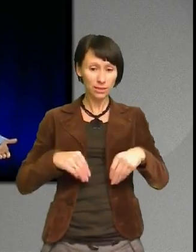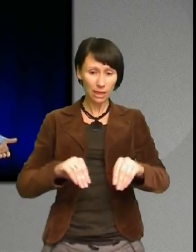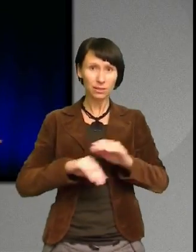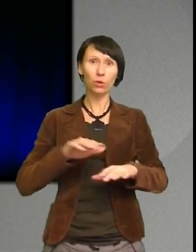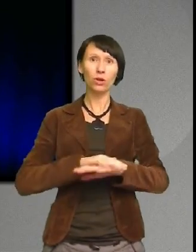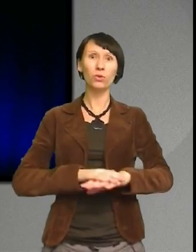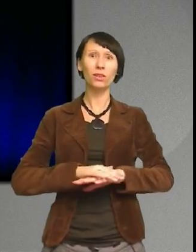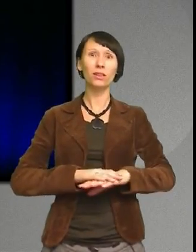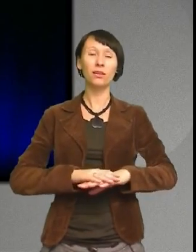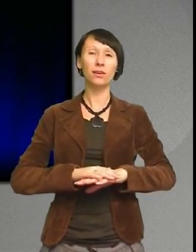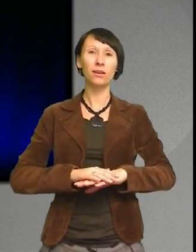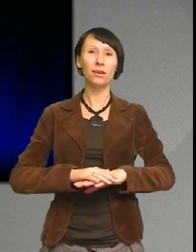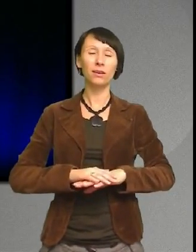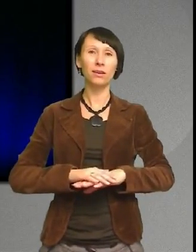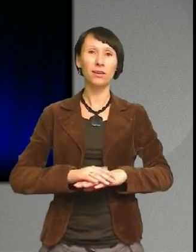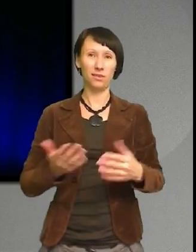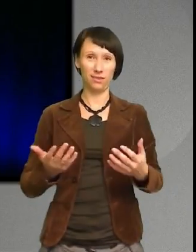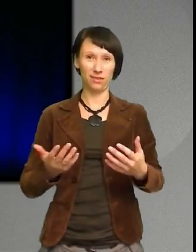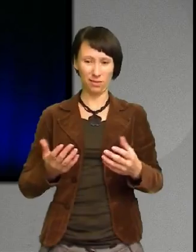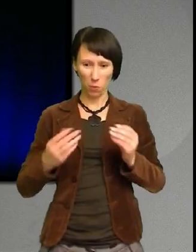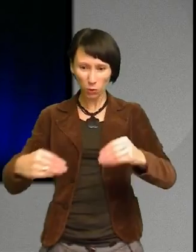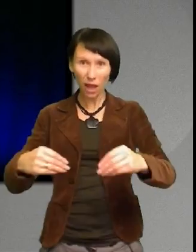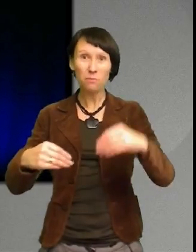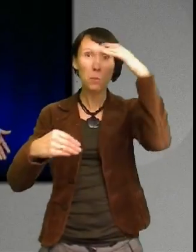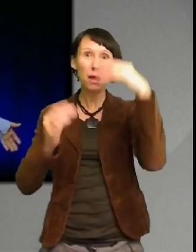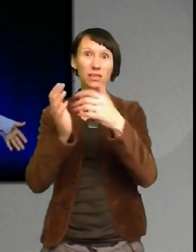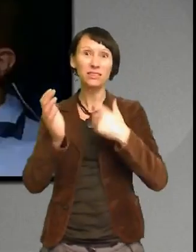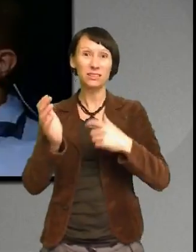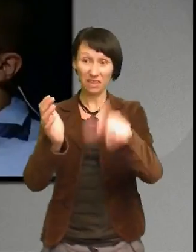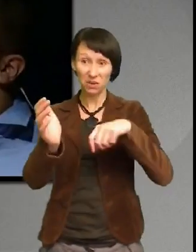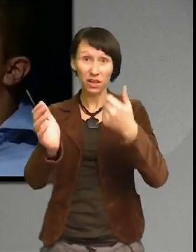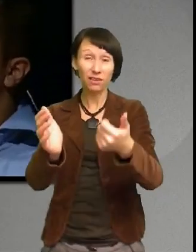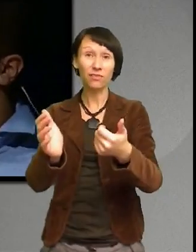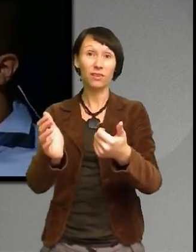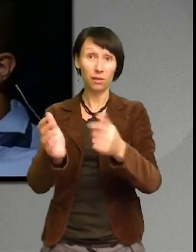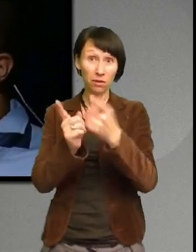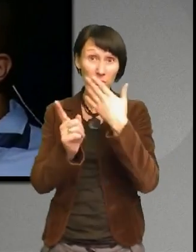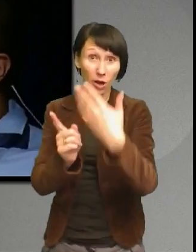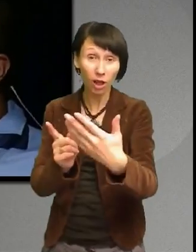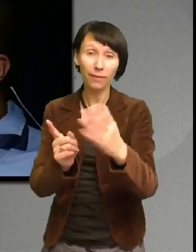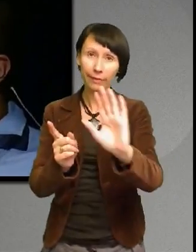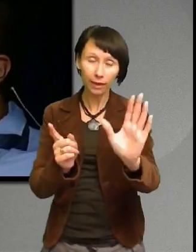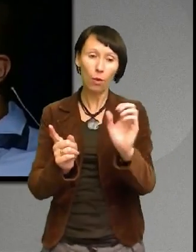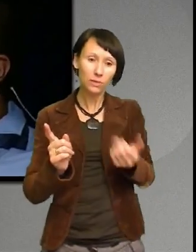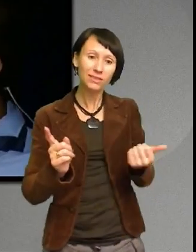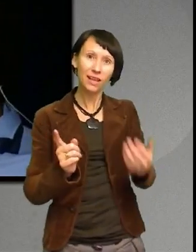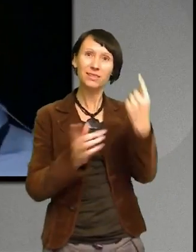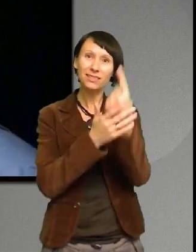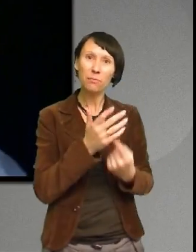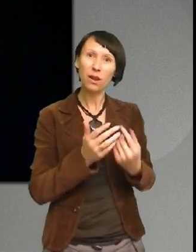Man odlar inte något bra när man odlar problem till sig själv, när man ger dessa barn sämre förutsättningar. För det kan sluta i